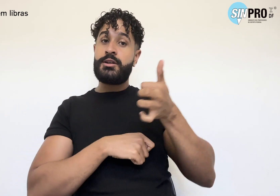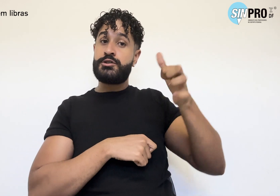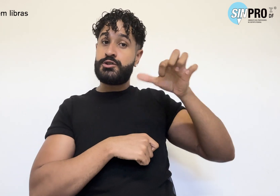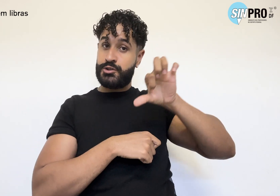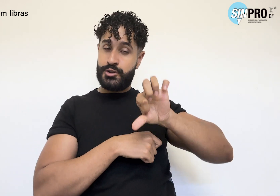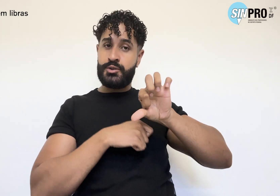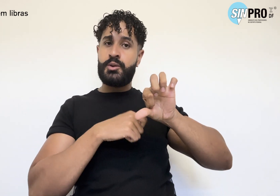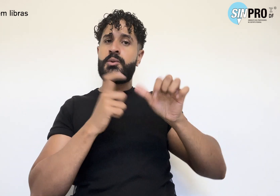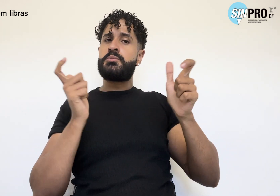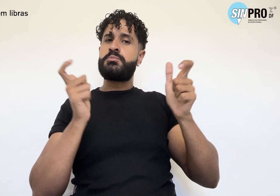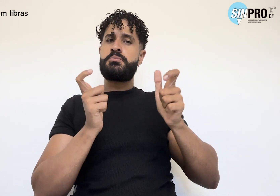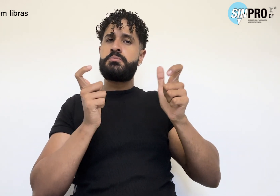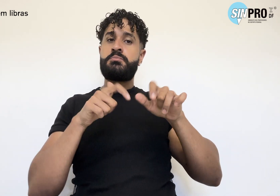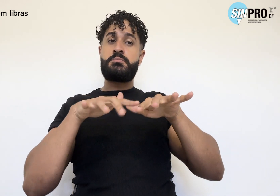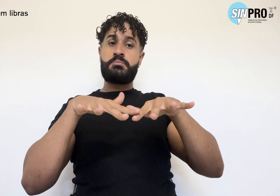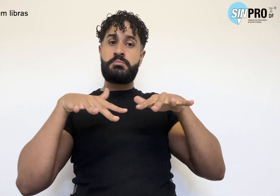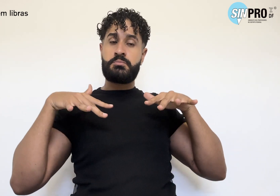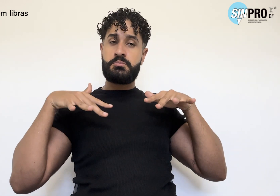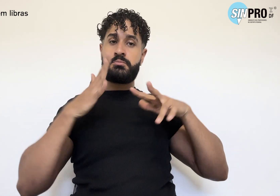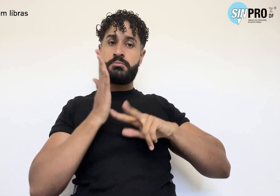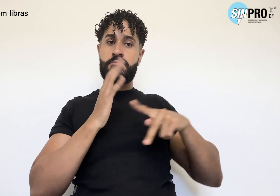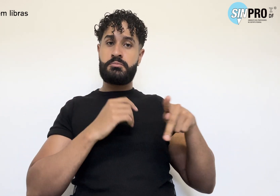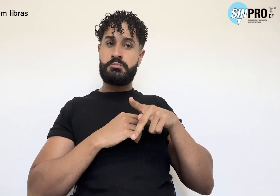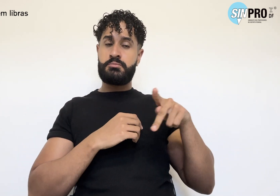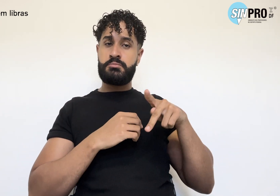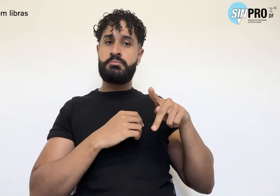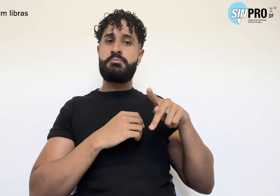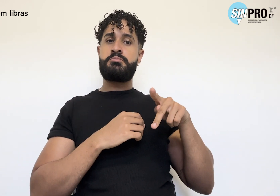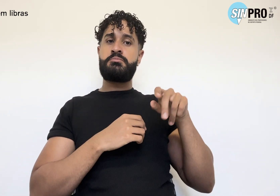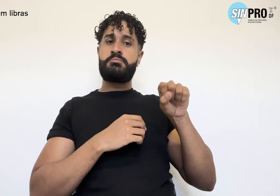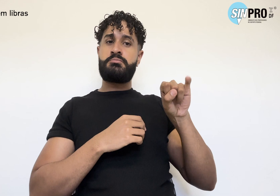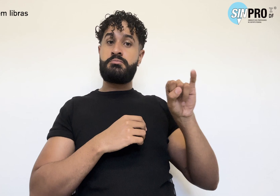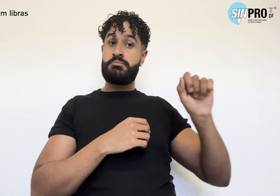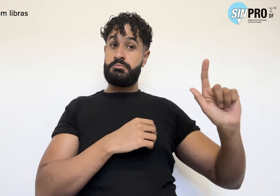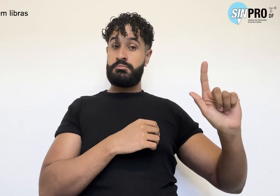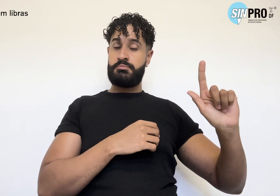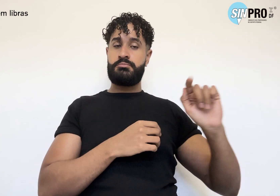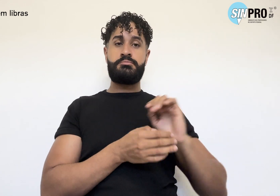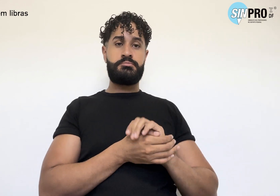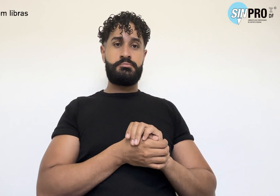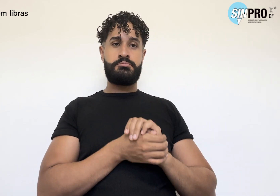no local. Auditório do Simpro, no setor de indústrias gráficas. Mesa de abertura.